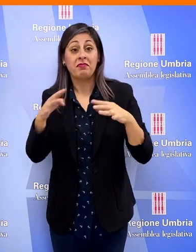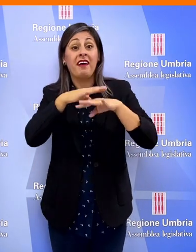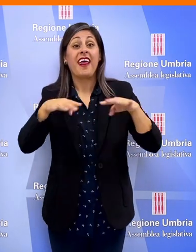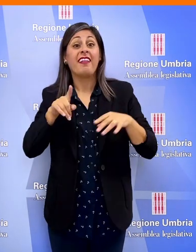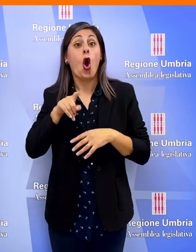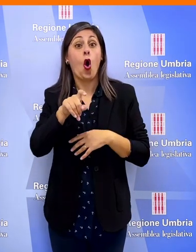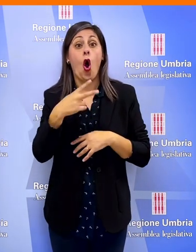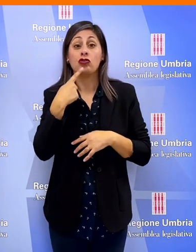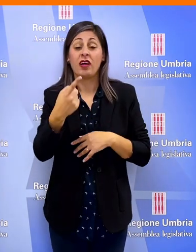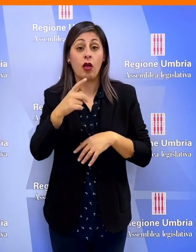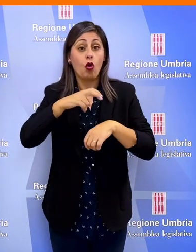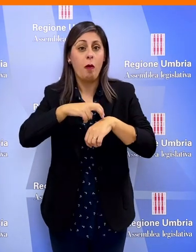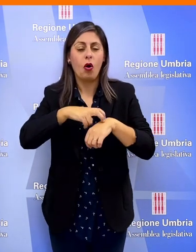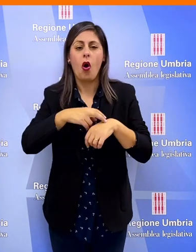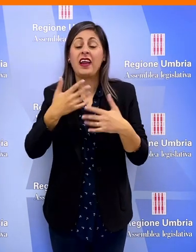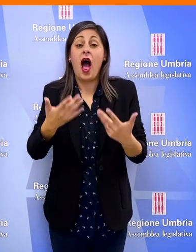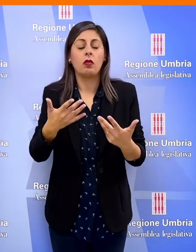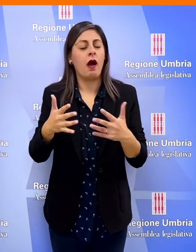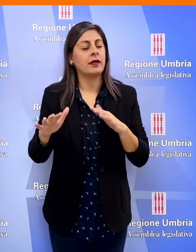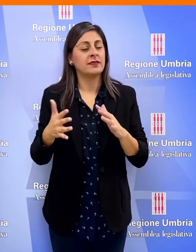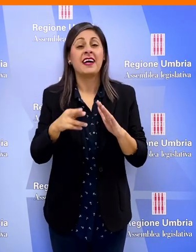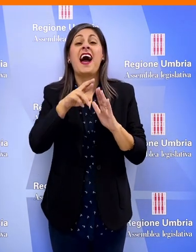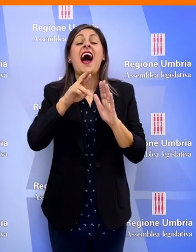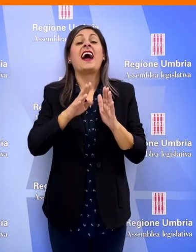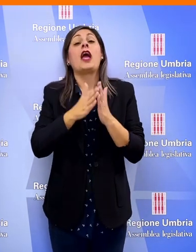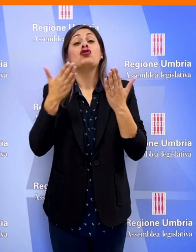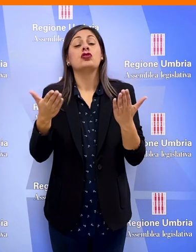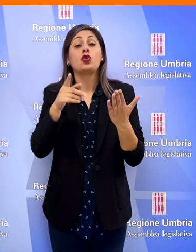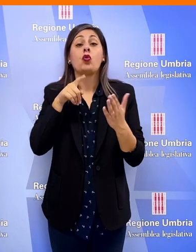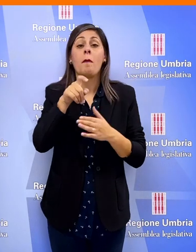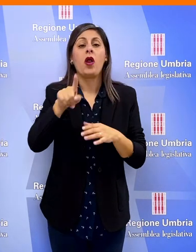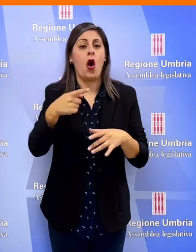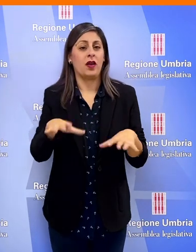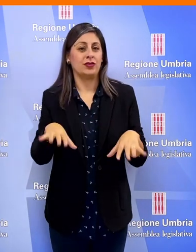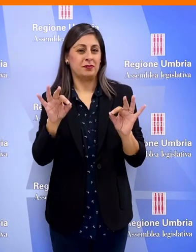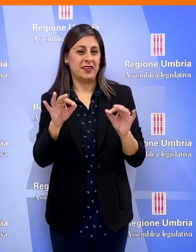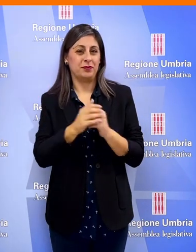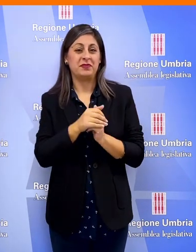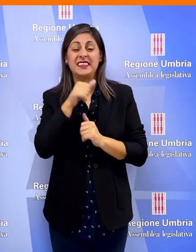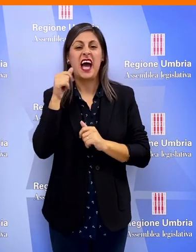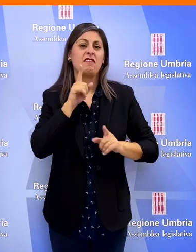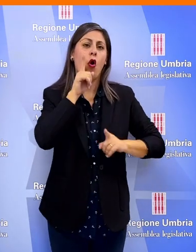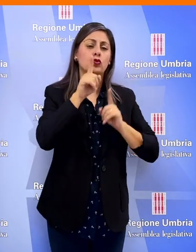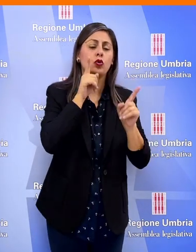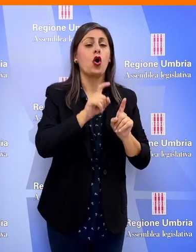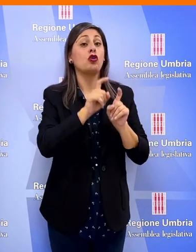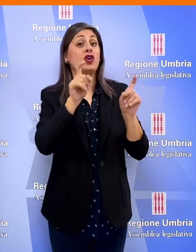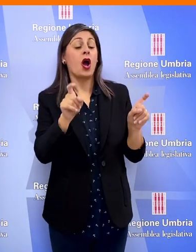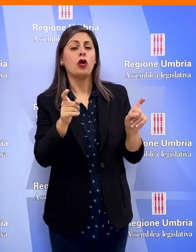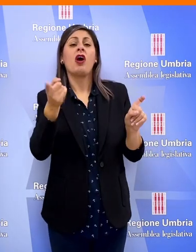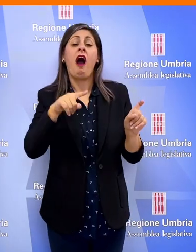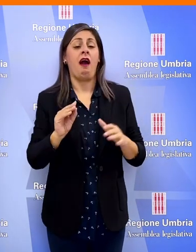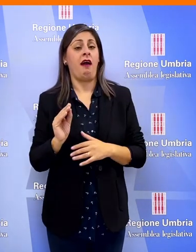rete oncologica ha ricordato Bori a oggi non è attivata bene il registro tumori è in sospeso servono servizi consultoriali e